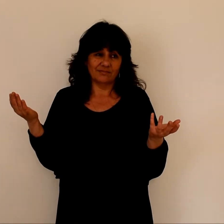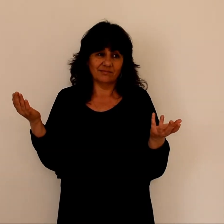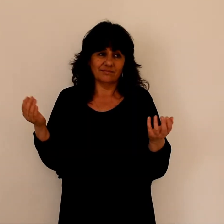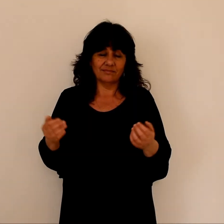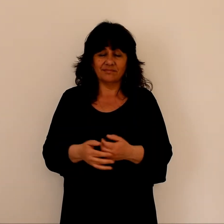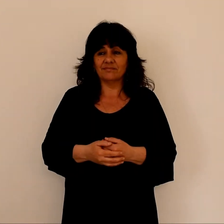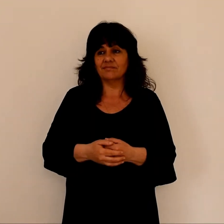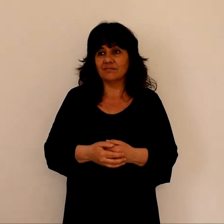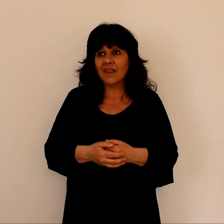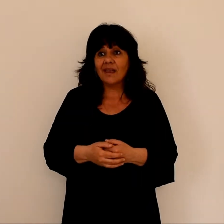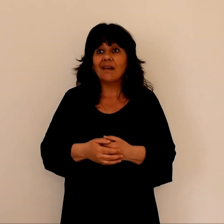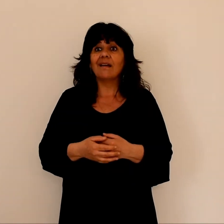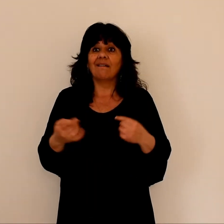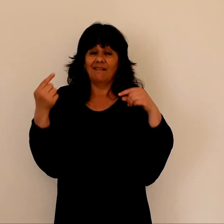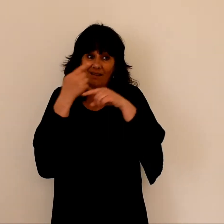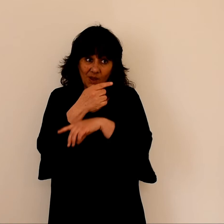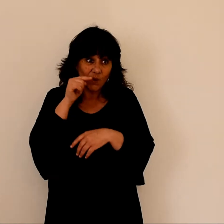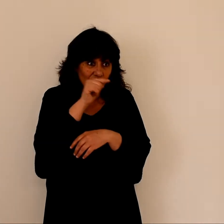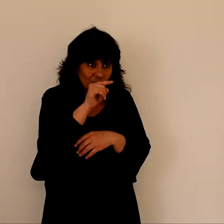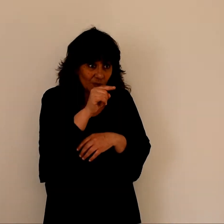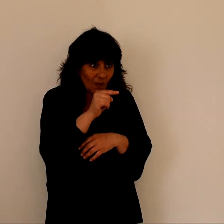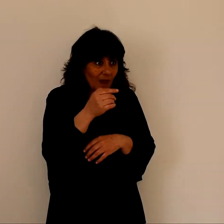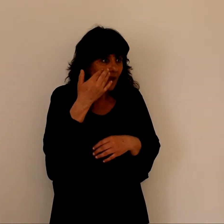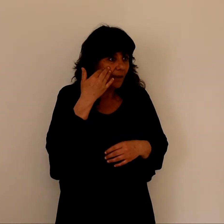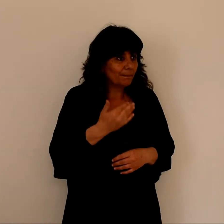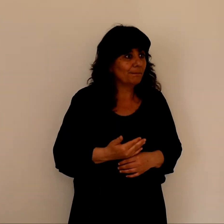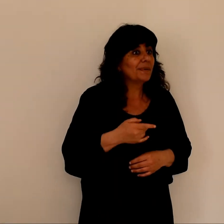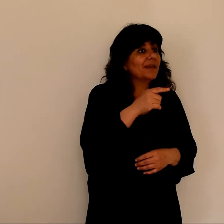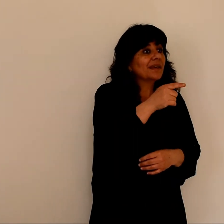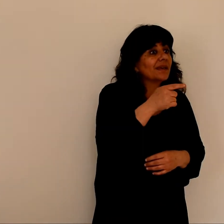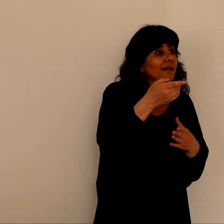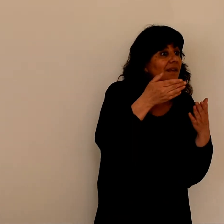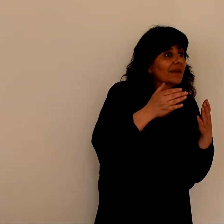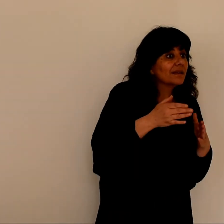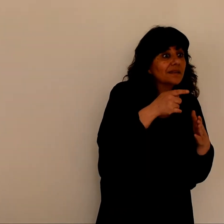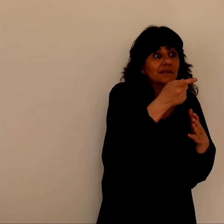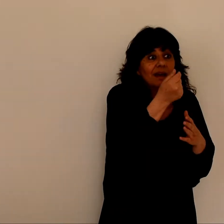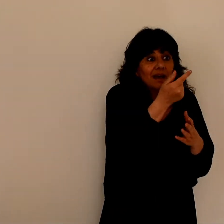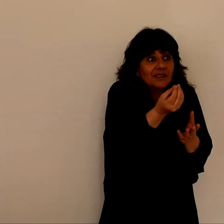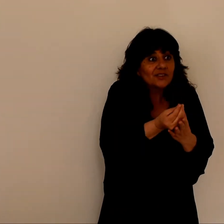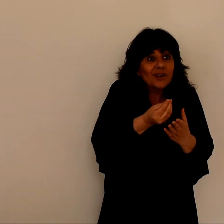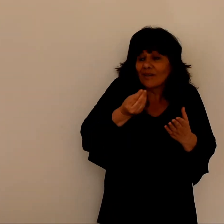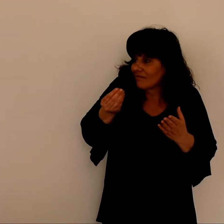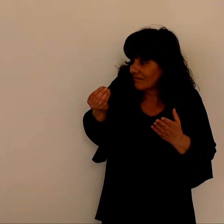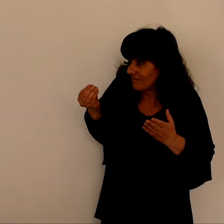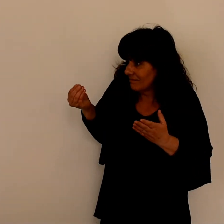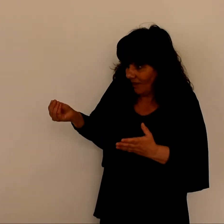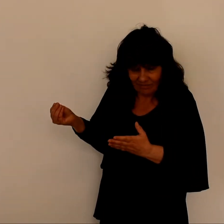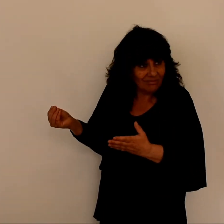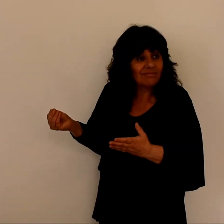Mais toi, quand tu fais l'aumône que ta main gauche ignore ce que fait ta main droite